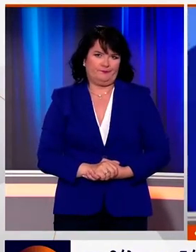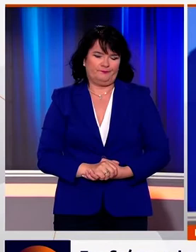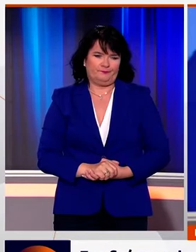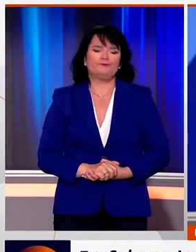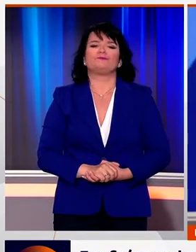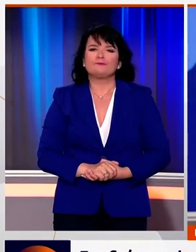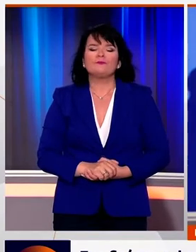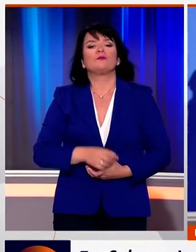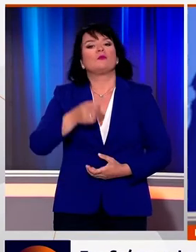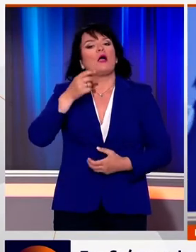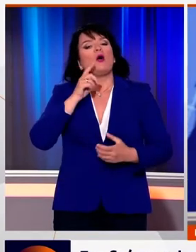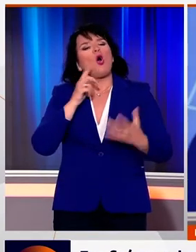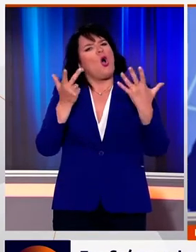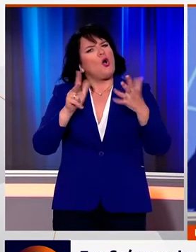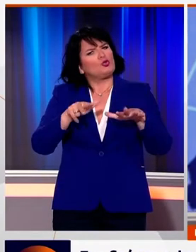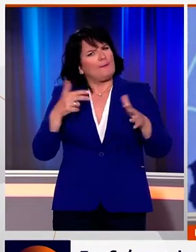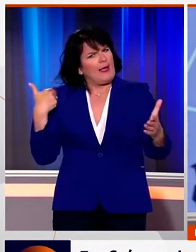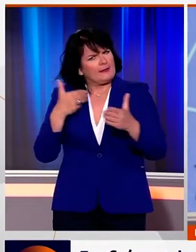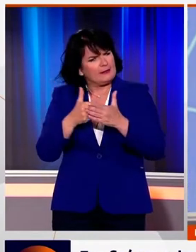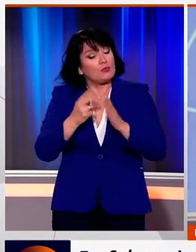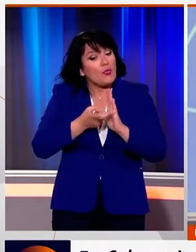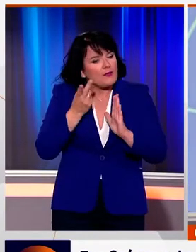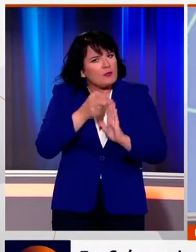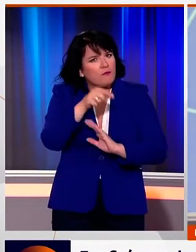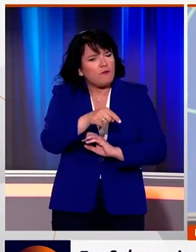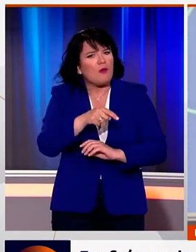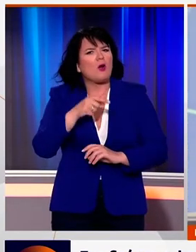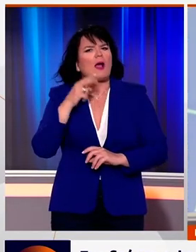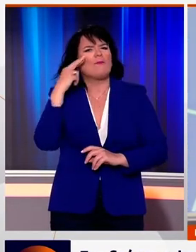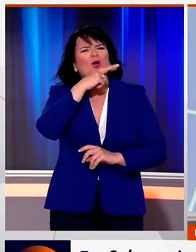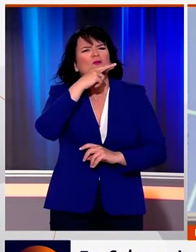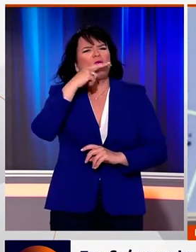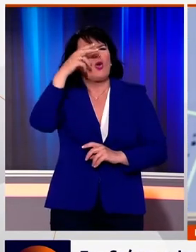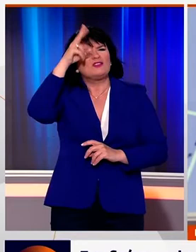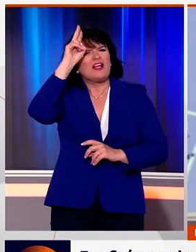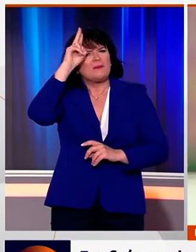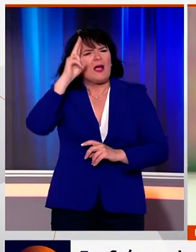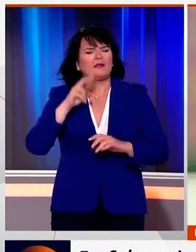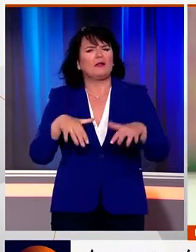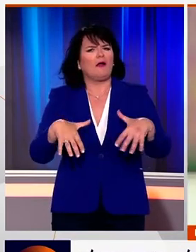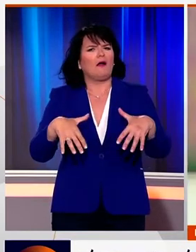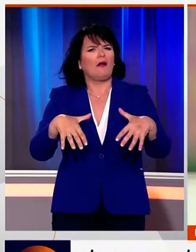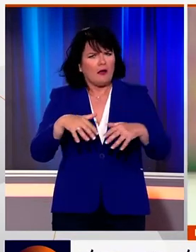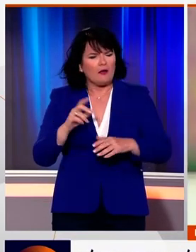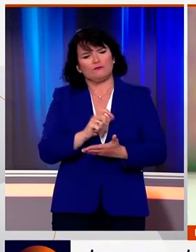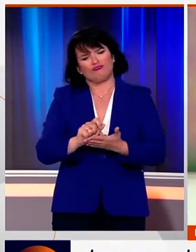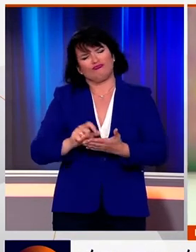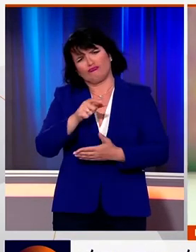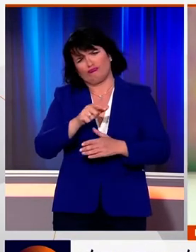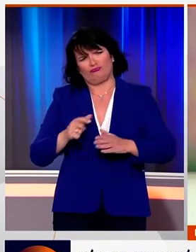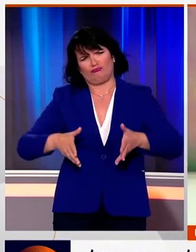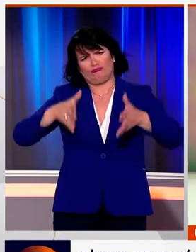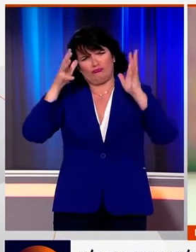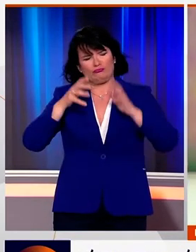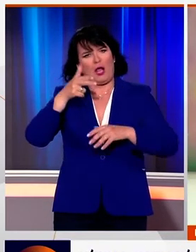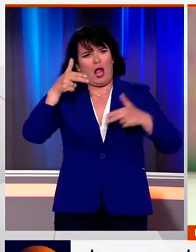Για δεύτερη φορά μέσα σε οκτώ ημέρες η Άγγελα Μέρκελ εμφανίστηκε να τρέμει σε δημόσια εκδήλωση στο Προεδρικό Μέγαρο με τις